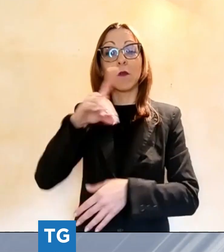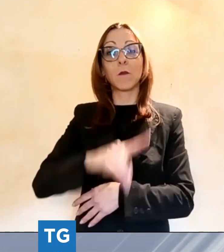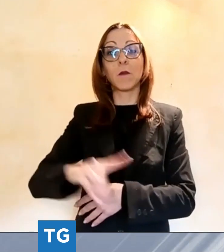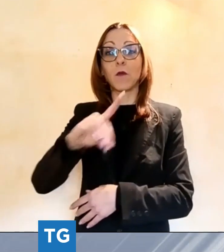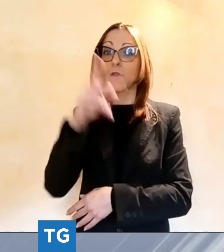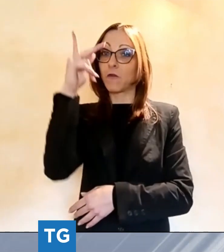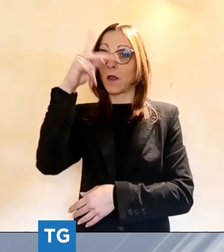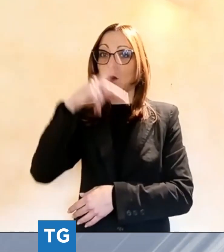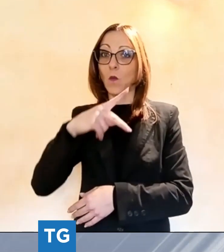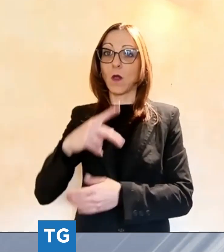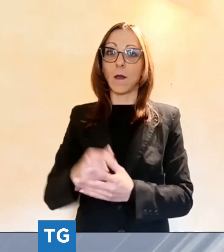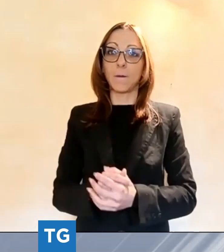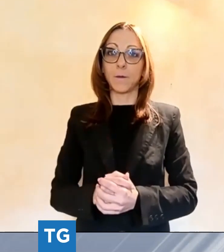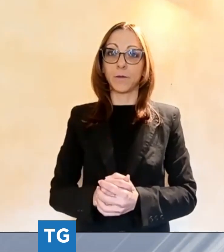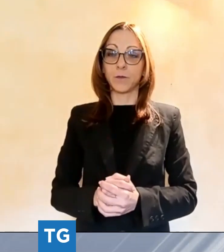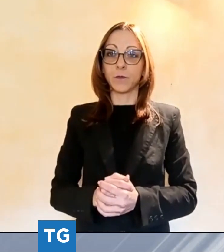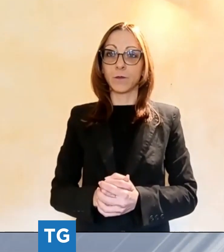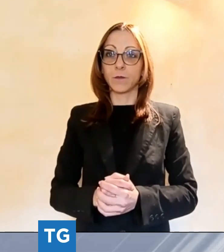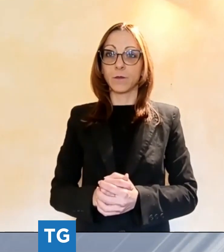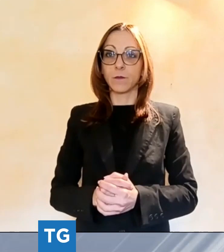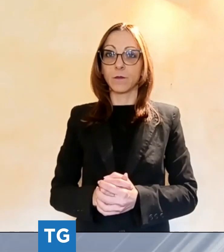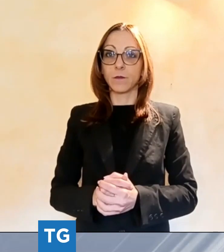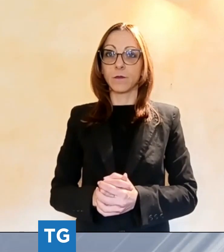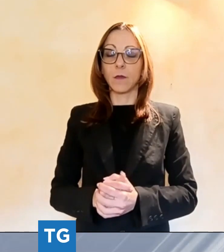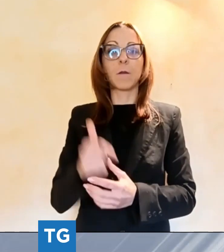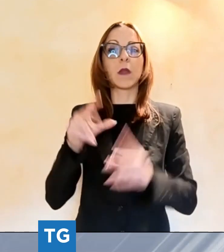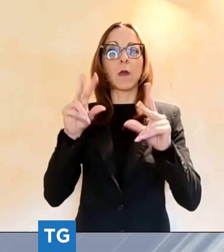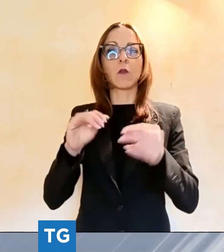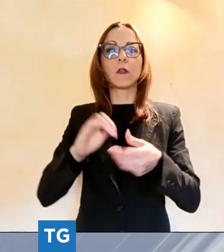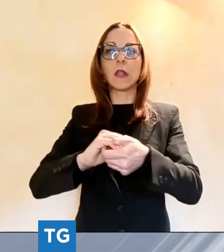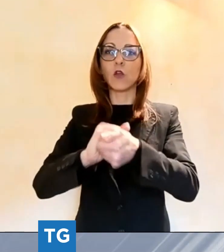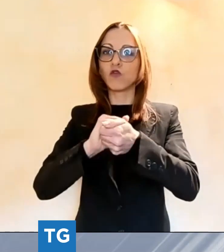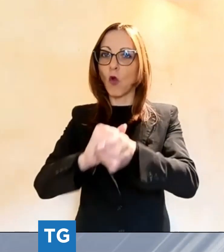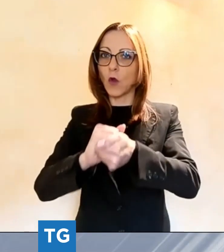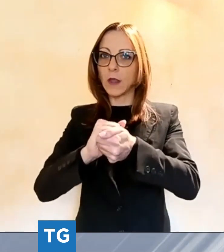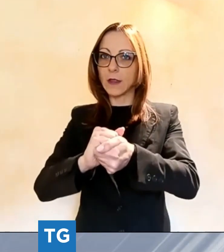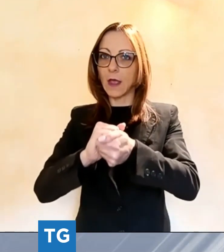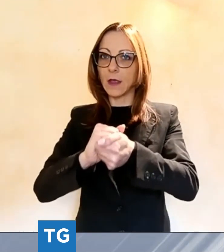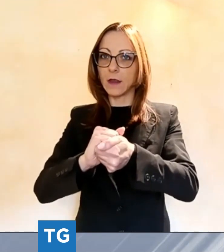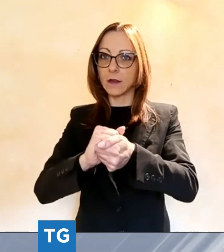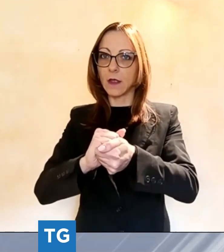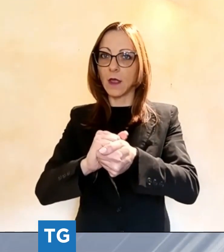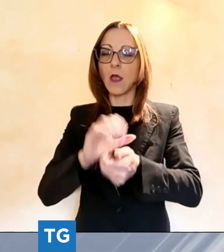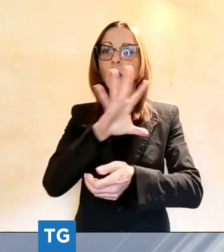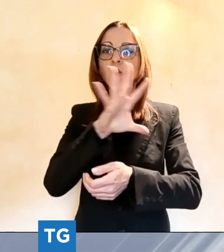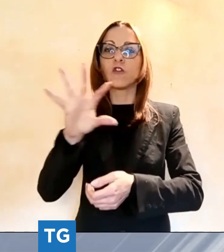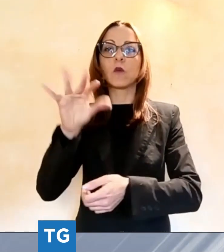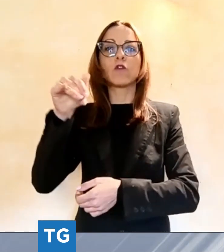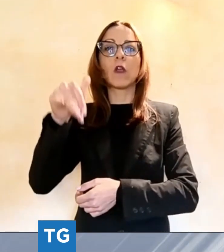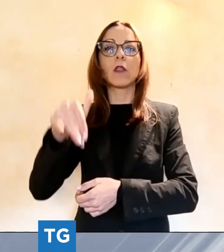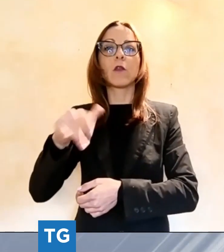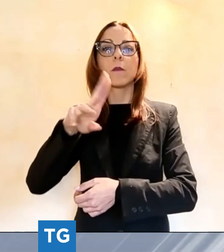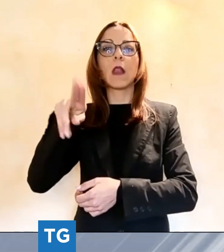con la solidarietà perché grazie a una donazione di 500 mila euro sarà rinnovato